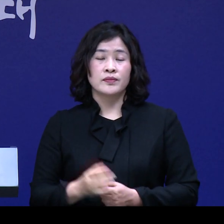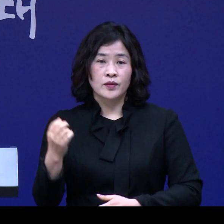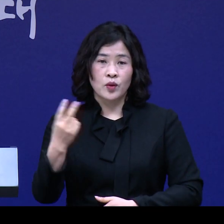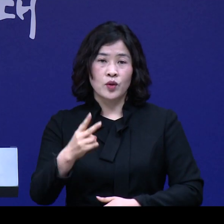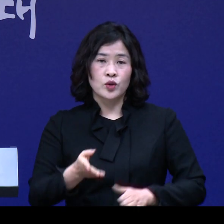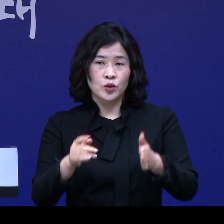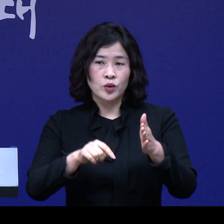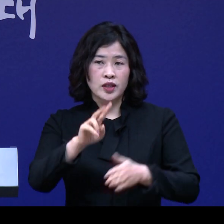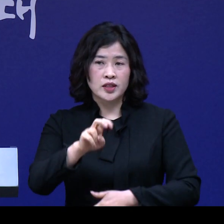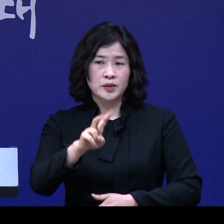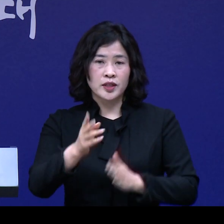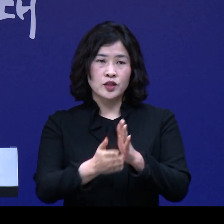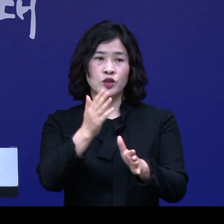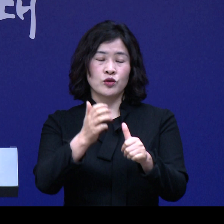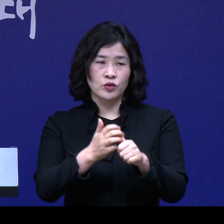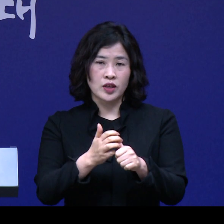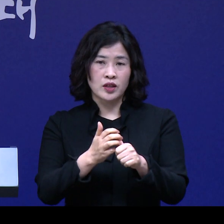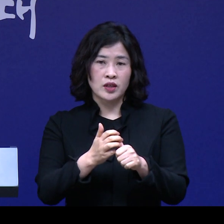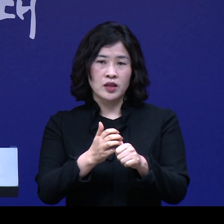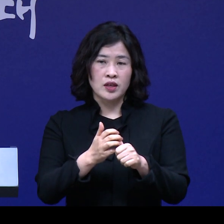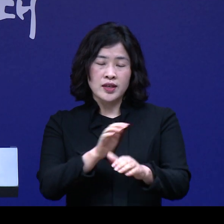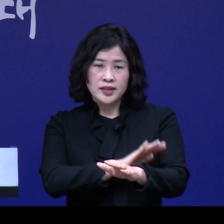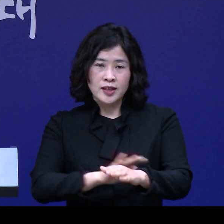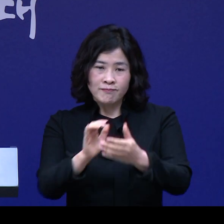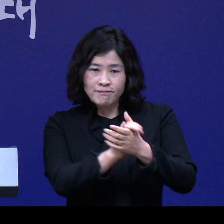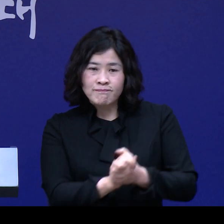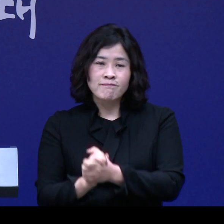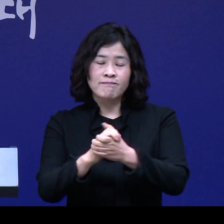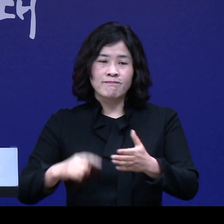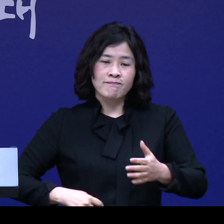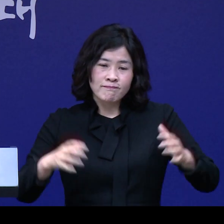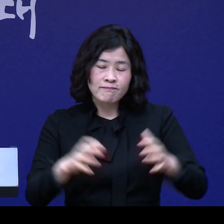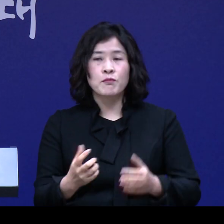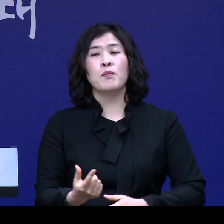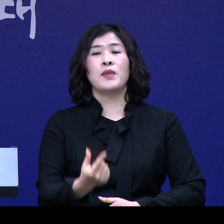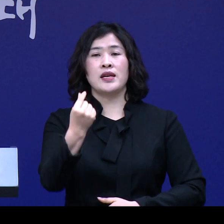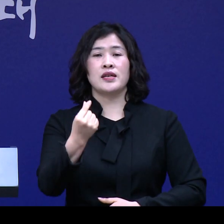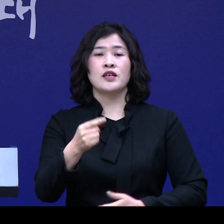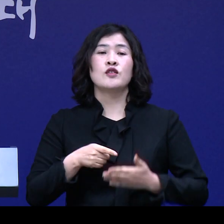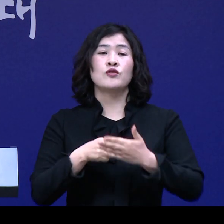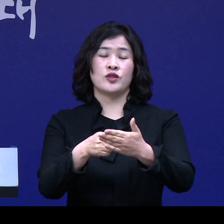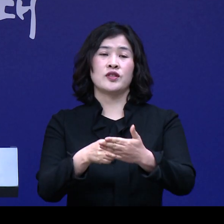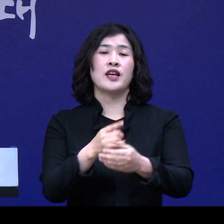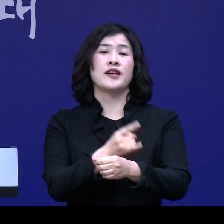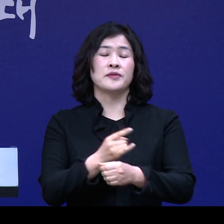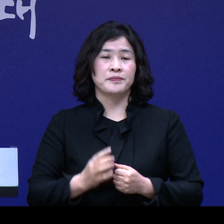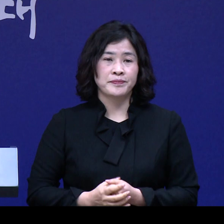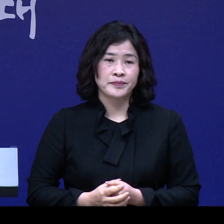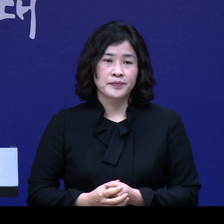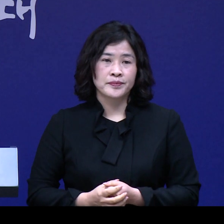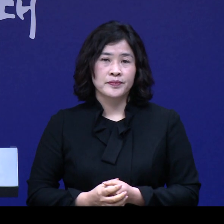아울러서 도내 22개 시군과도 잘 협조를 해서 조속히 추진을 하도록 하겠습니다.